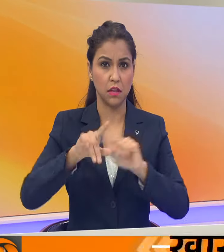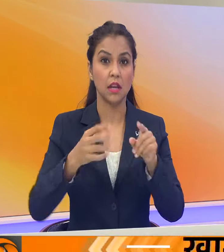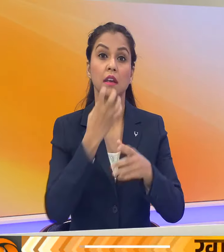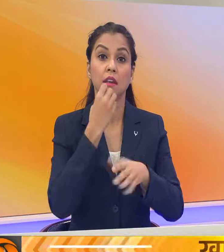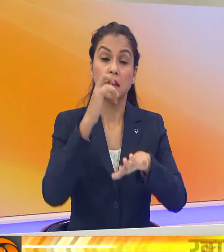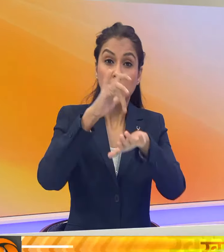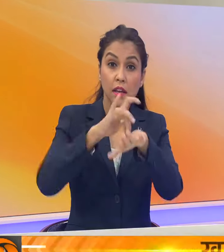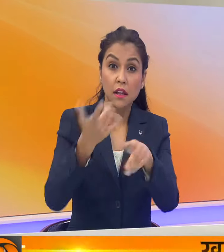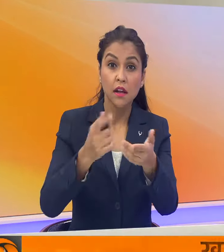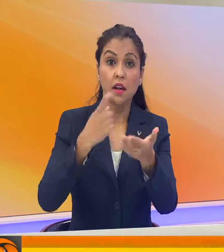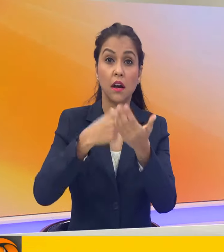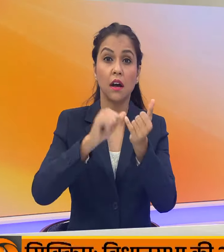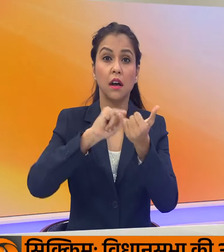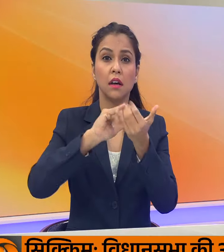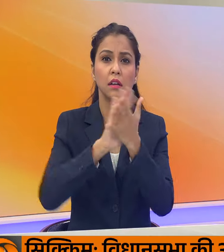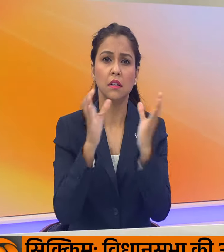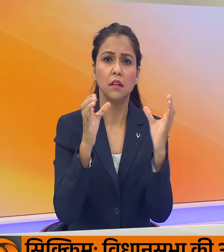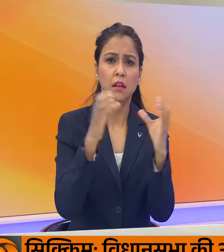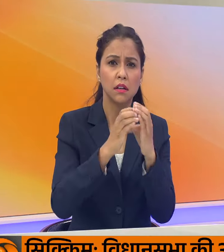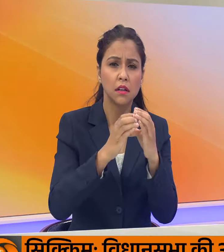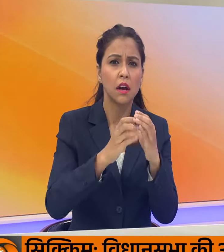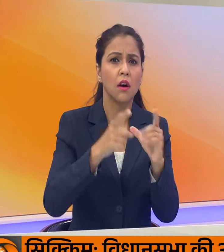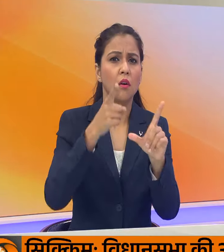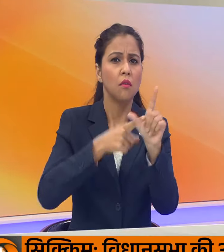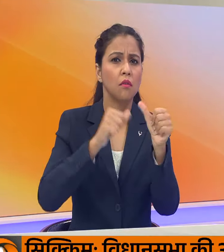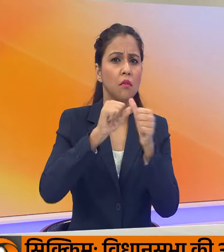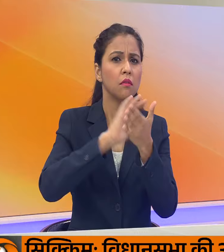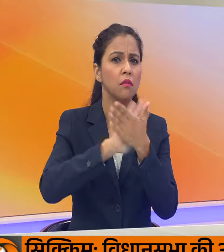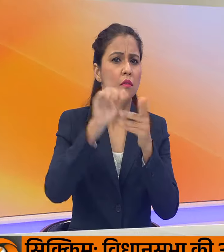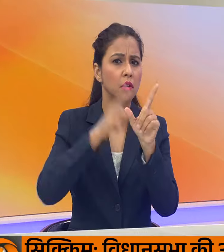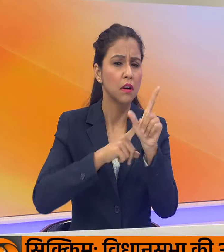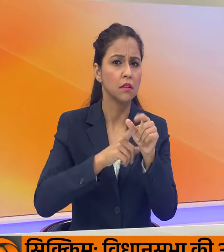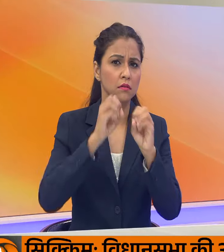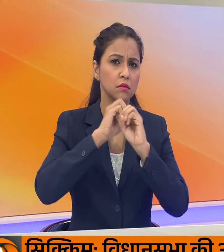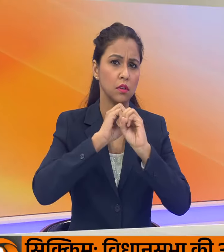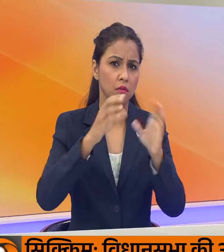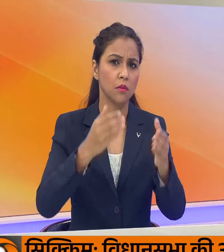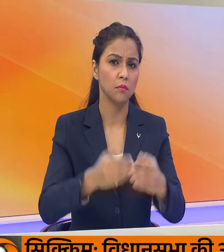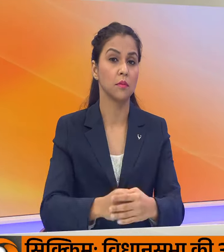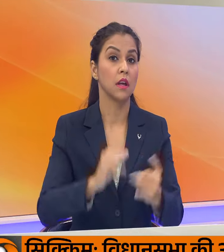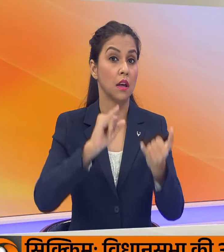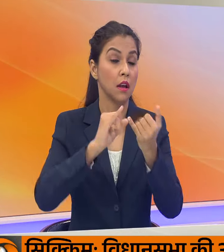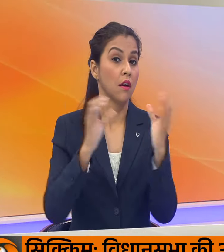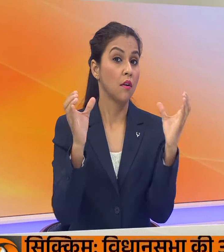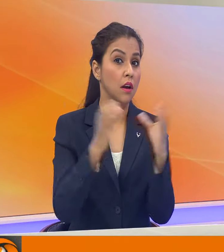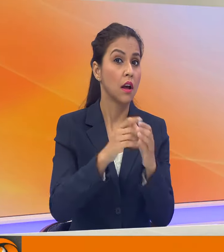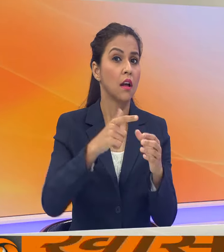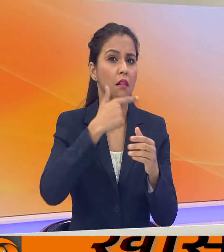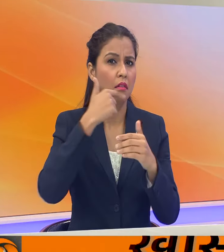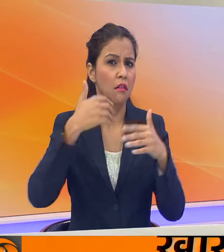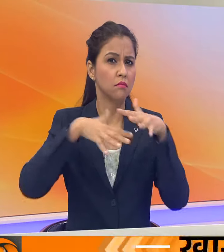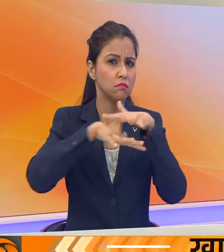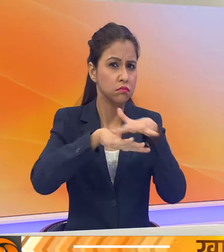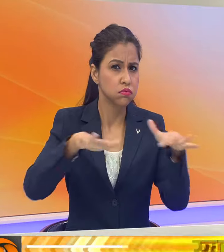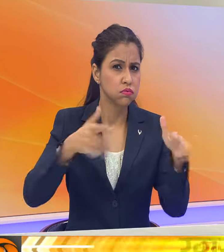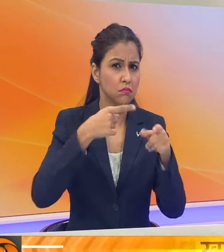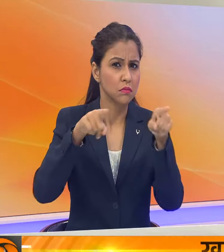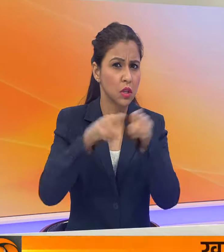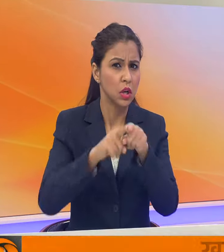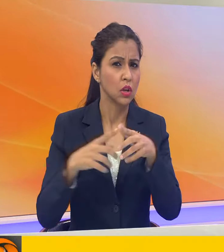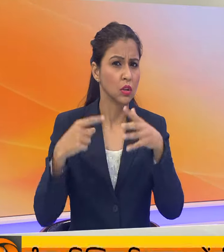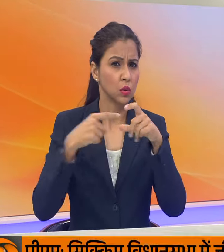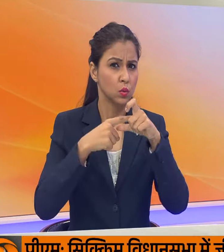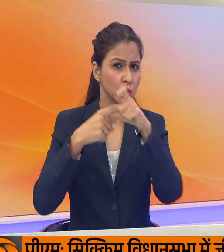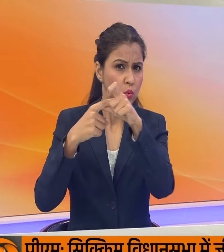समर्थित समु के सैने प्रवक्ता यहिया सारी ने इसकी जानकारी दी। समु ने लाल सागर के उत्तर में अमरीका